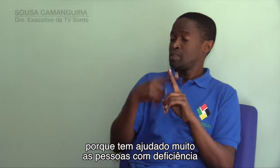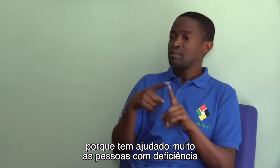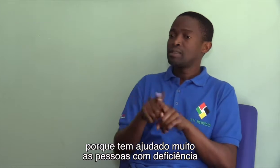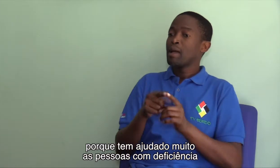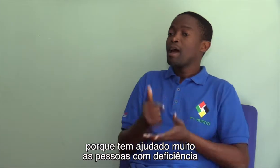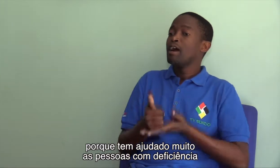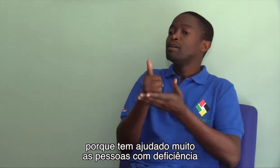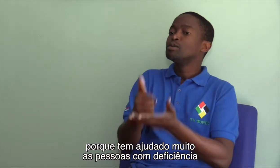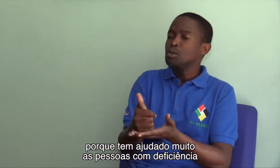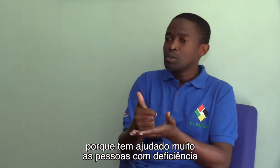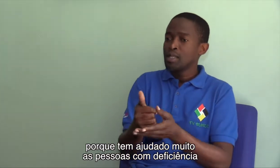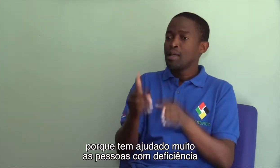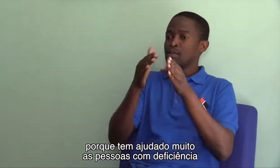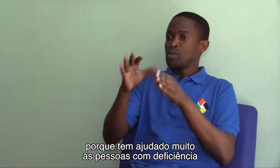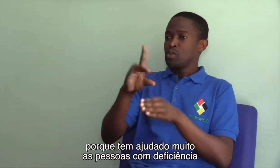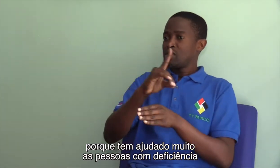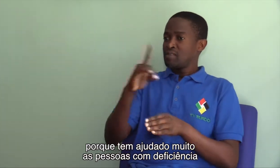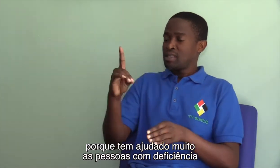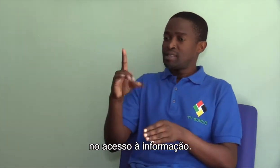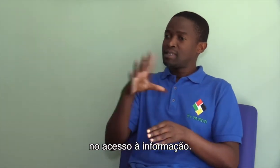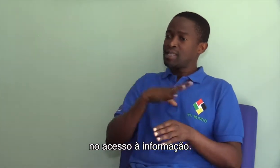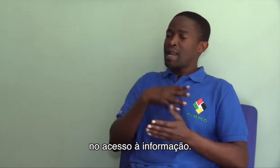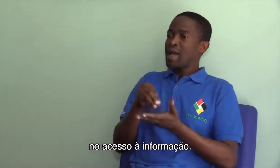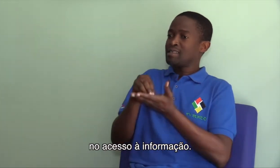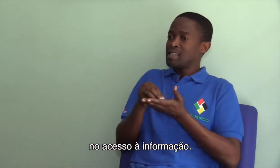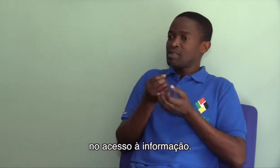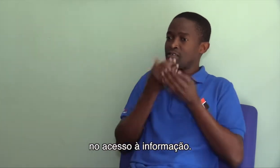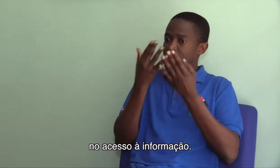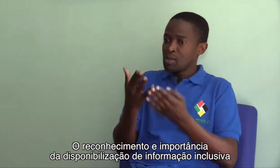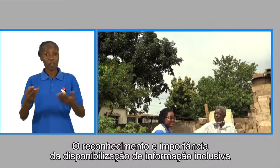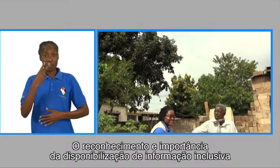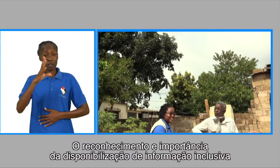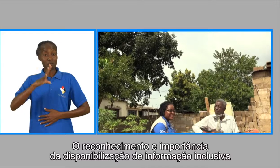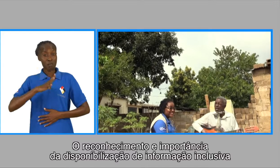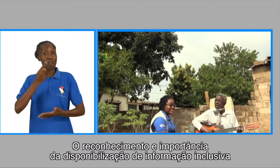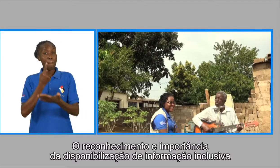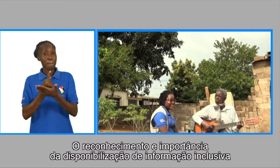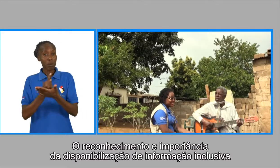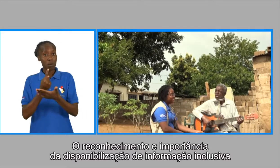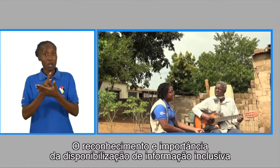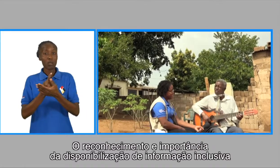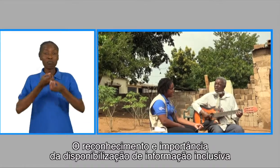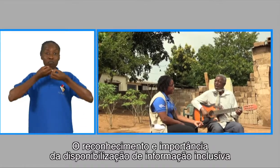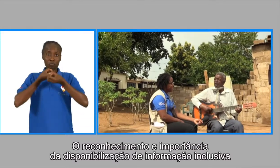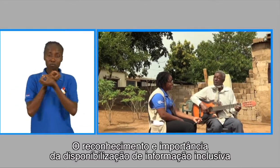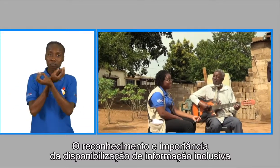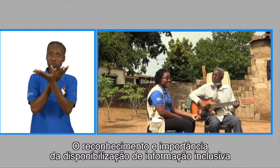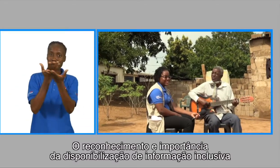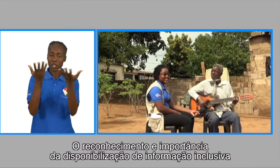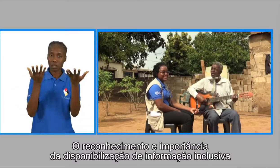ajudado muito as pessoas com deficiência a terem acesso à informação. O reconhecimento e a importância da disponibilização de informação